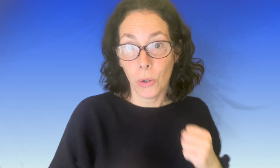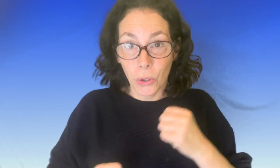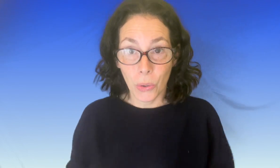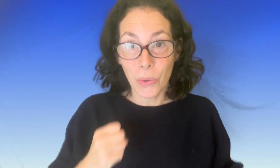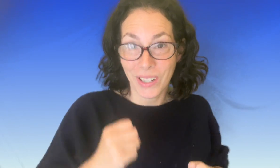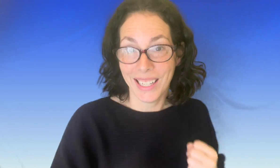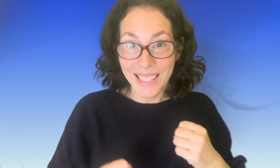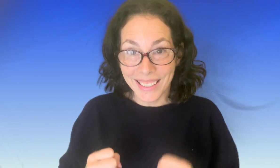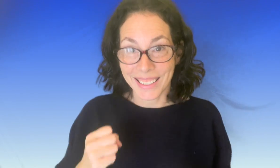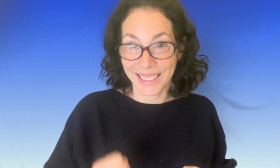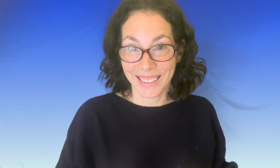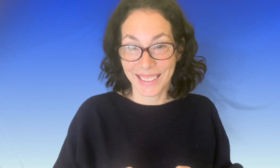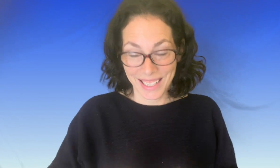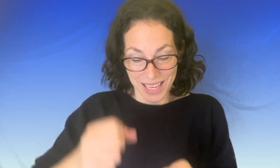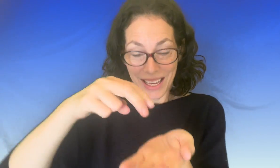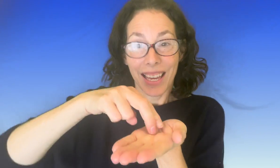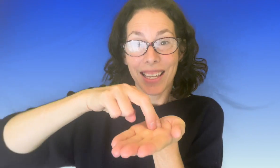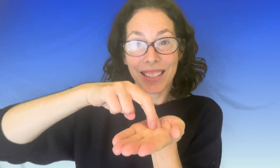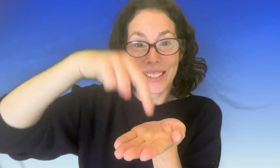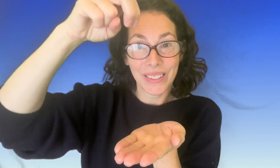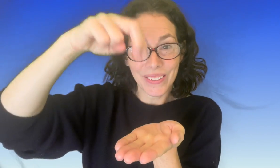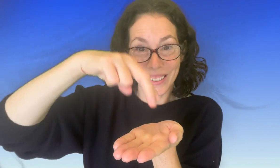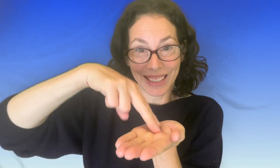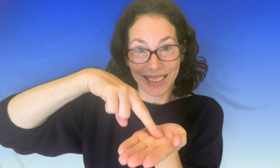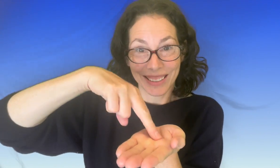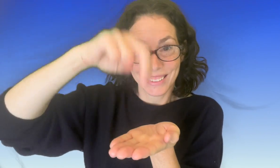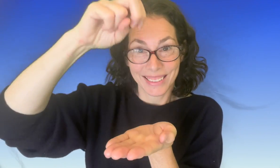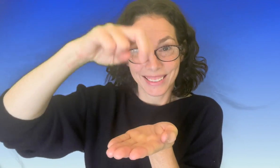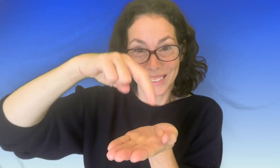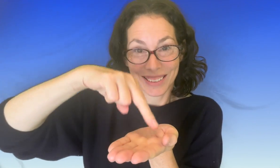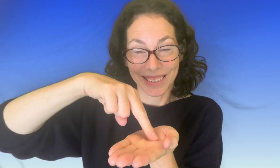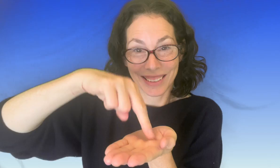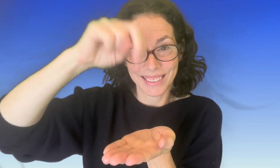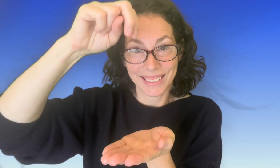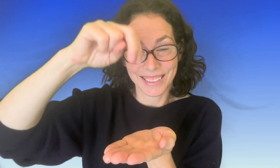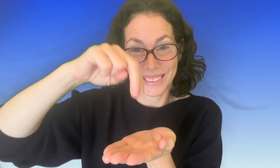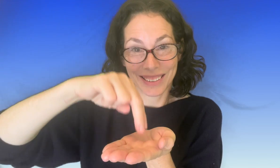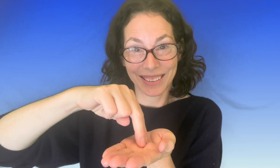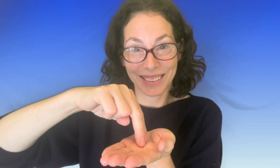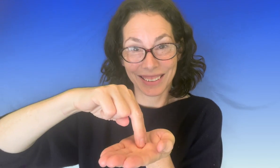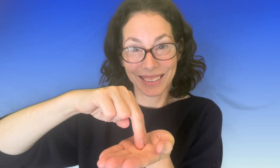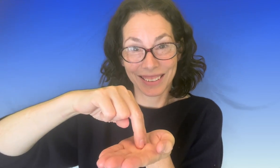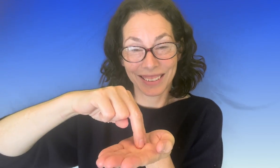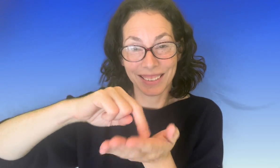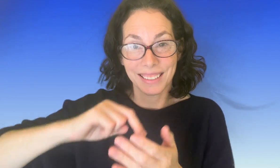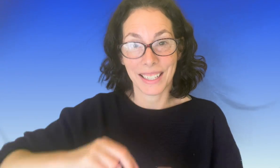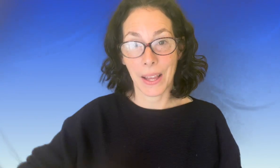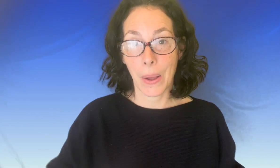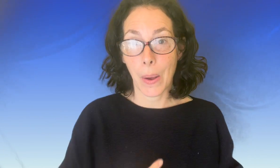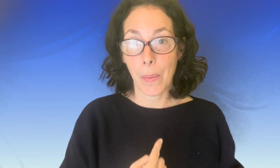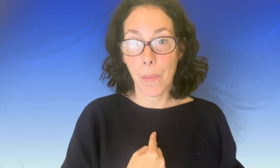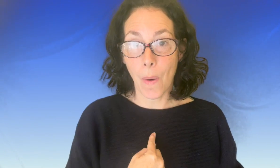courir et sauté moi